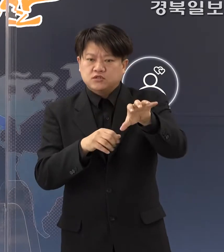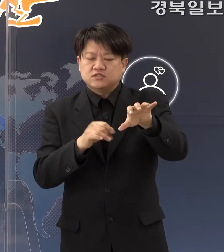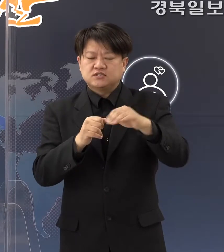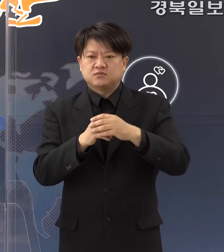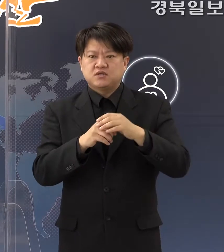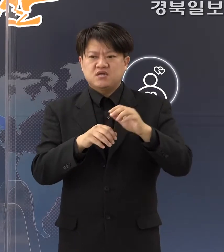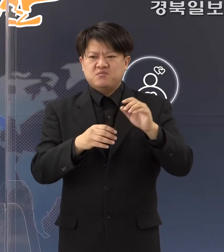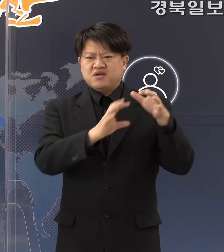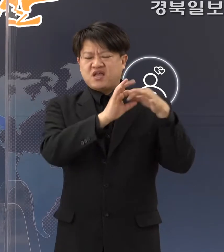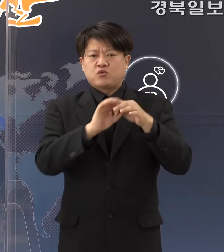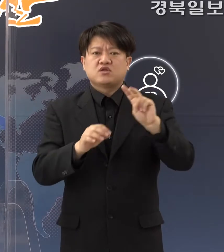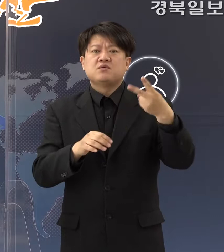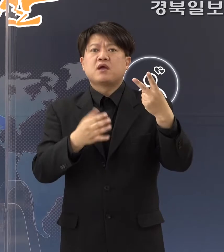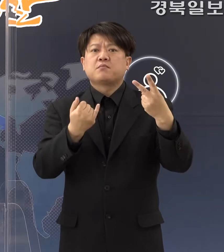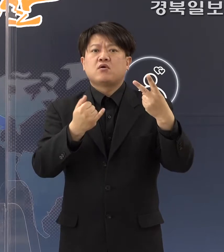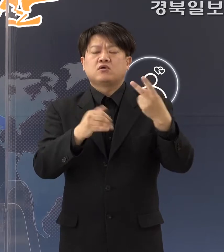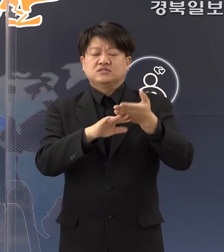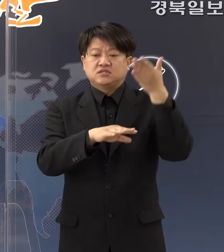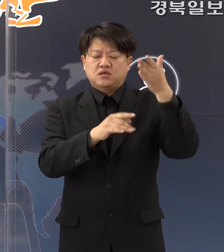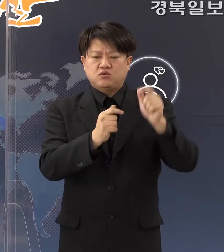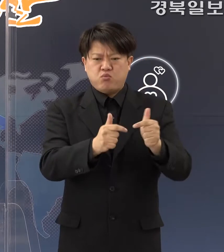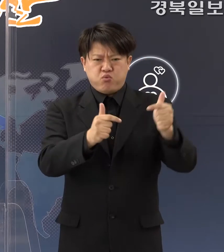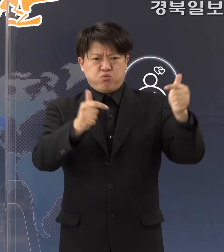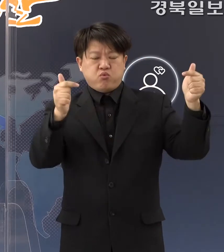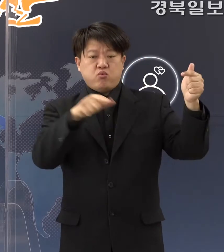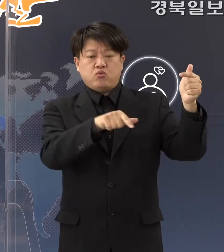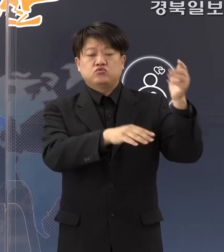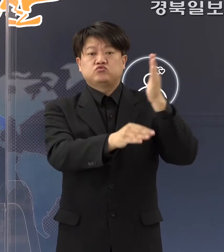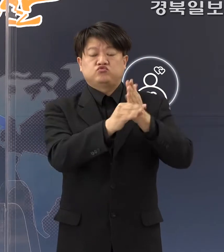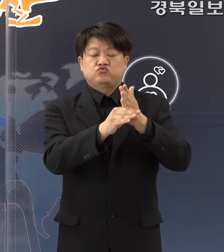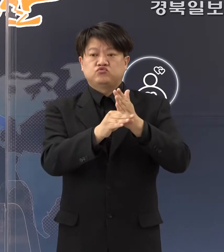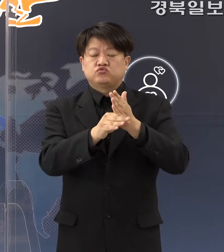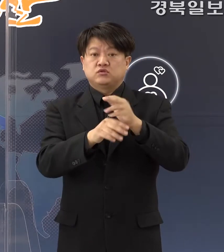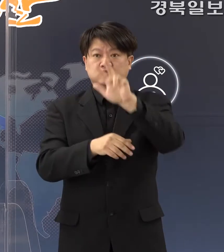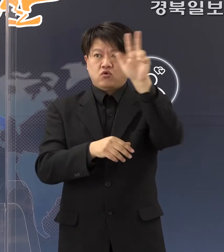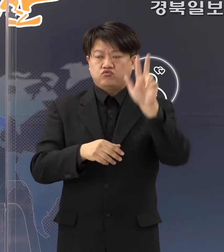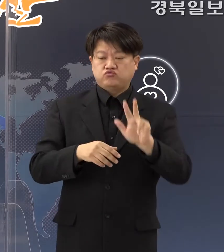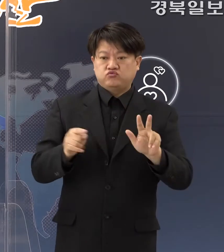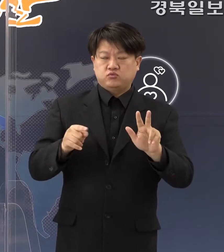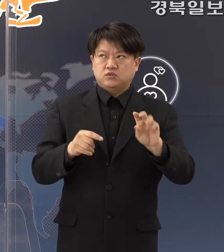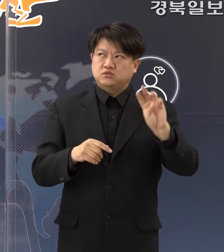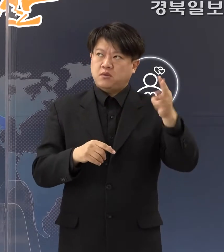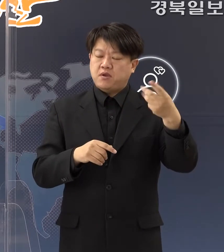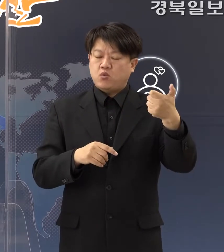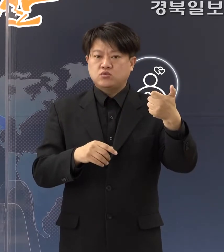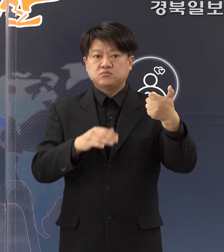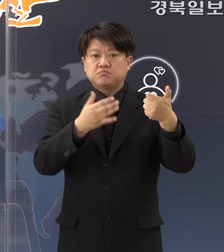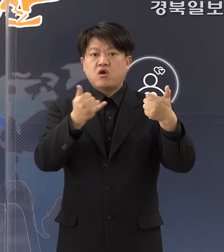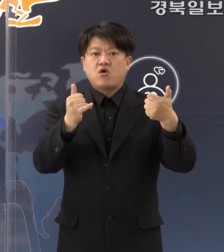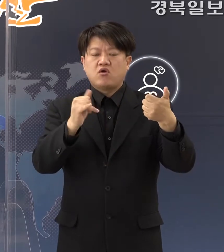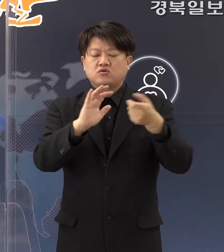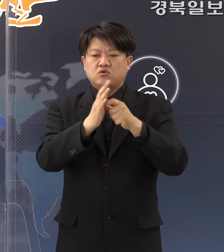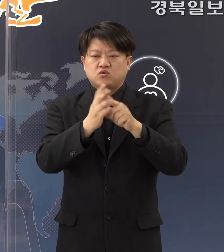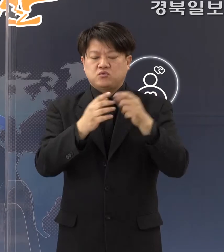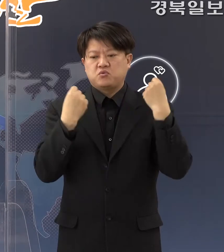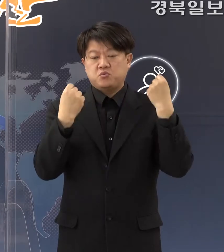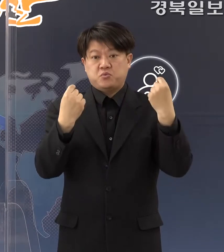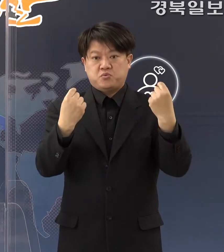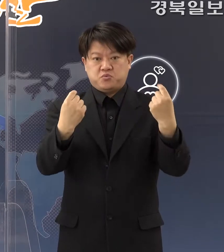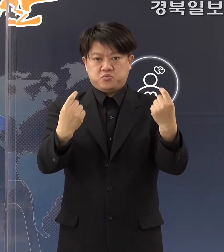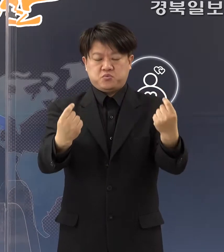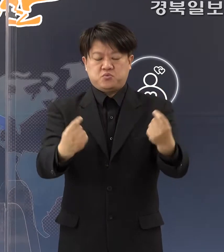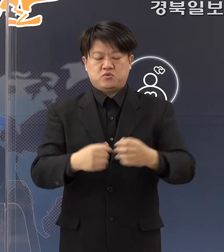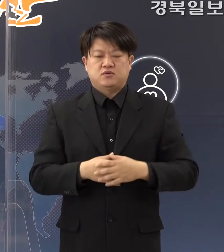이상으로 지금 증가세가 되고 있고 전국적으로도 350명대가 계속 지속되고